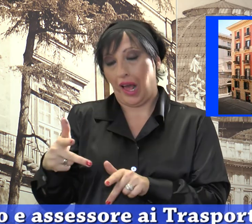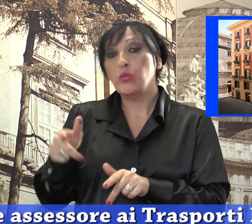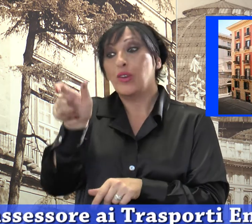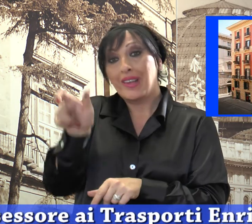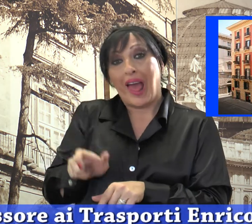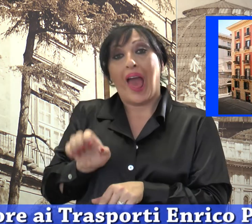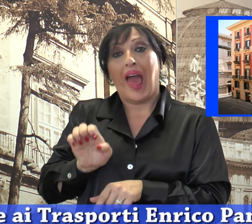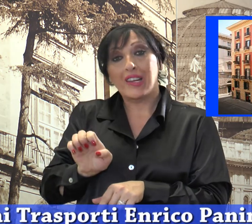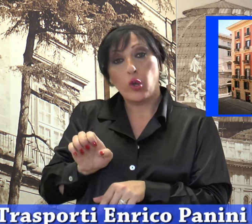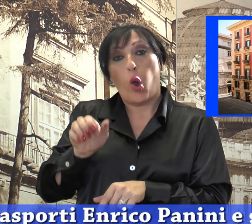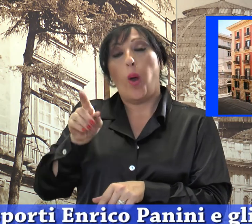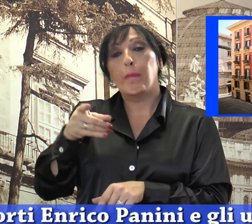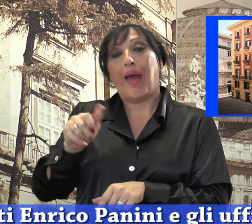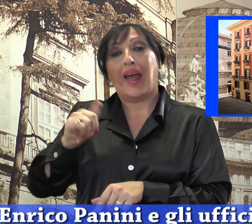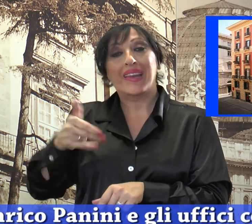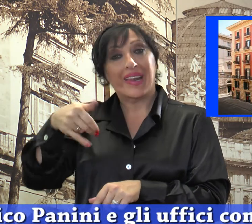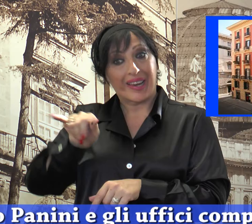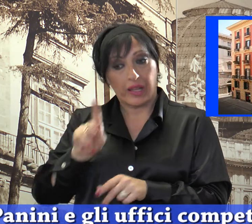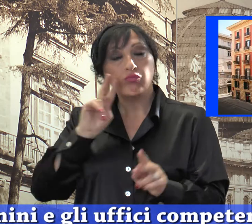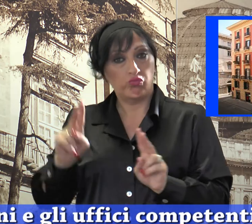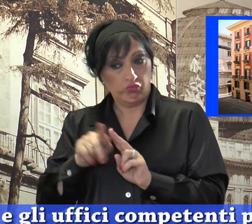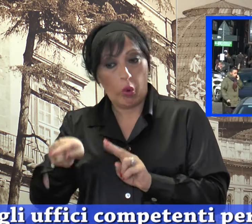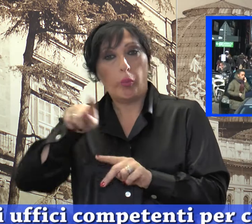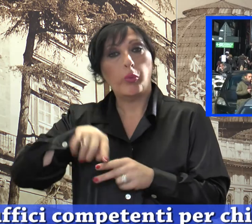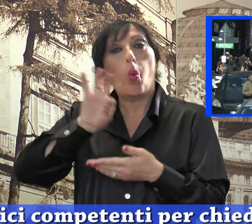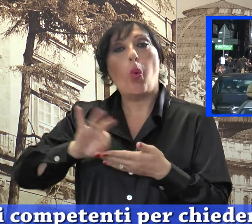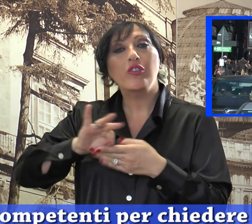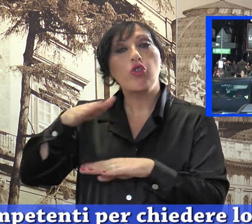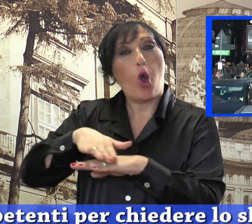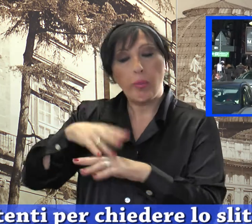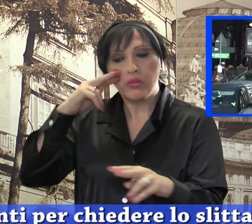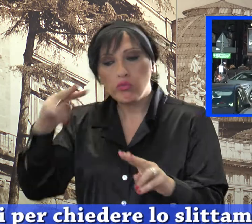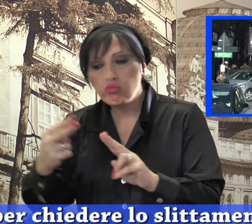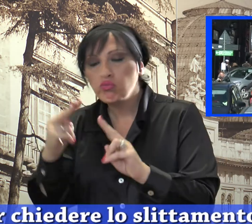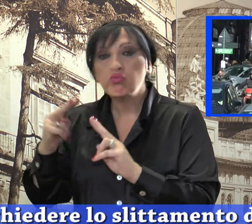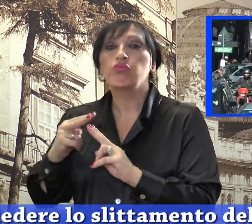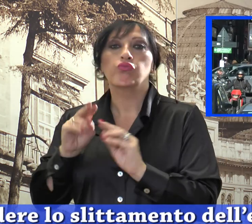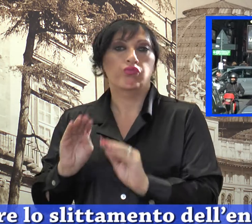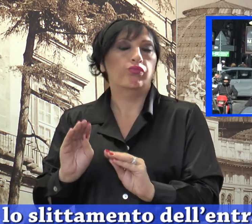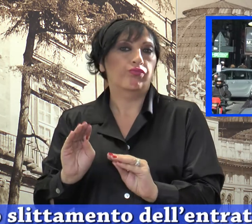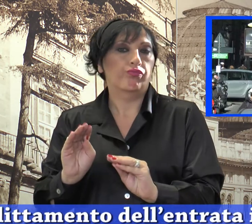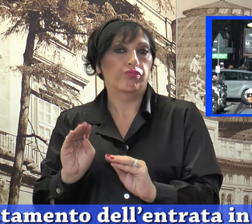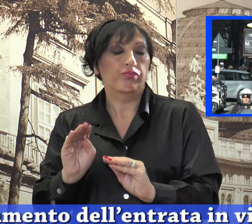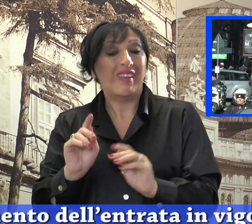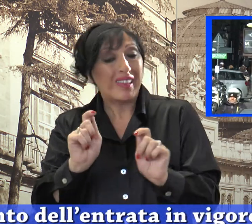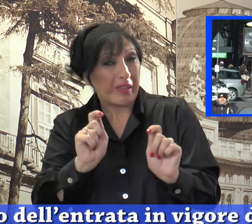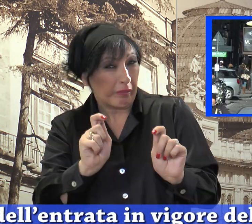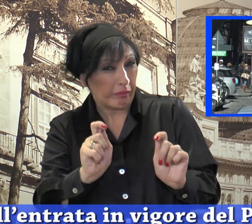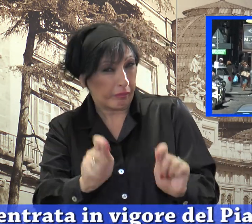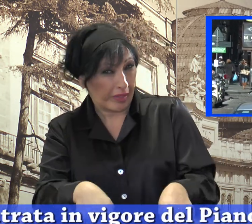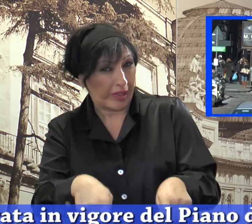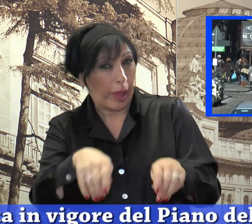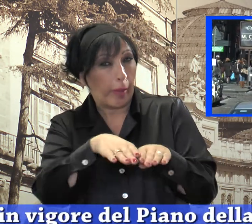Enrico Panini e gli uffici competenti per chiedere lo slittamento dell'entrata in vigore